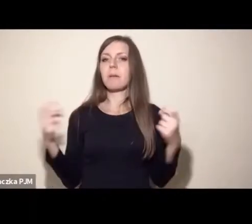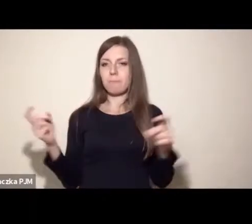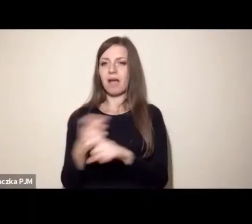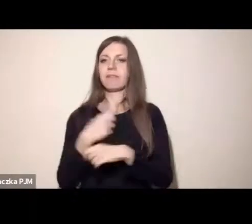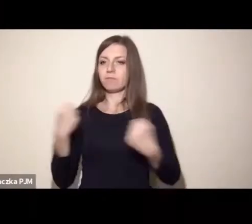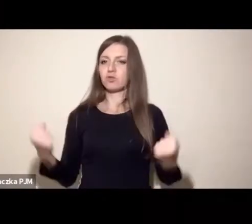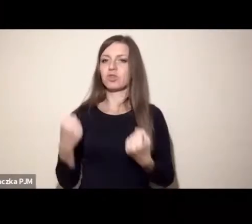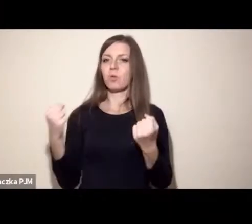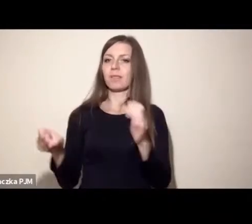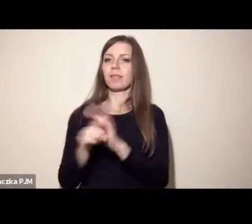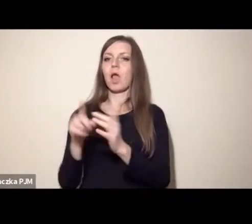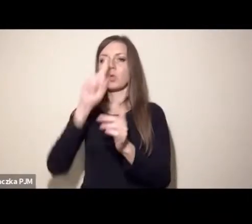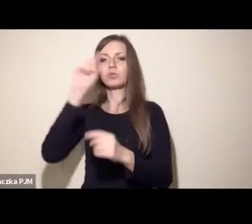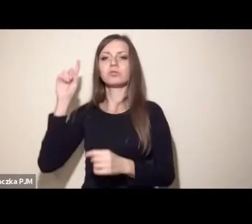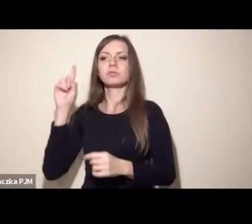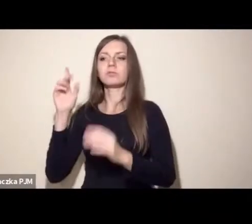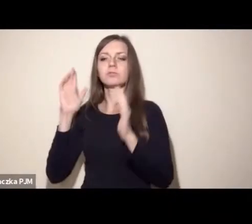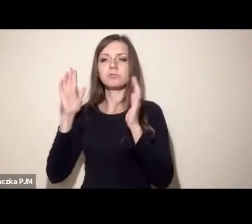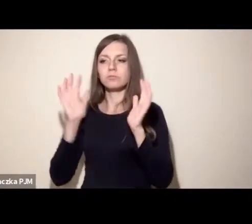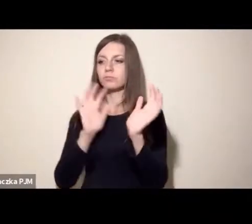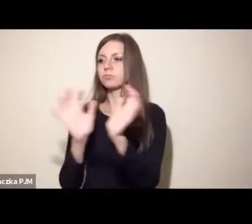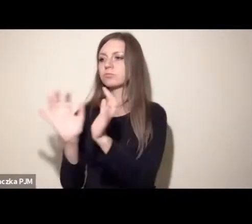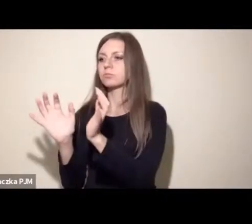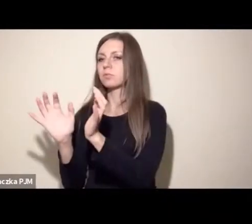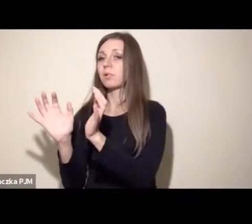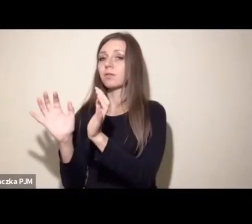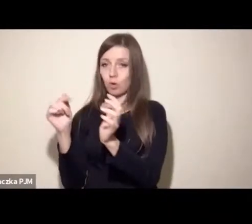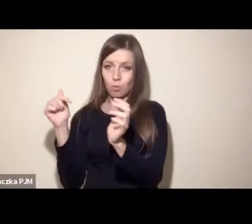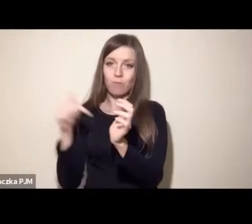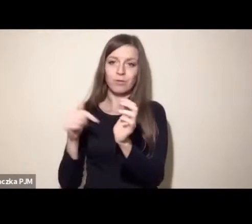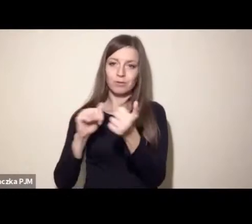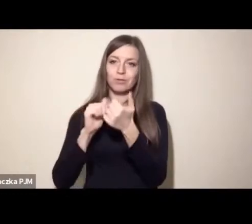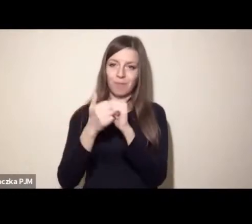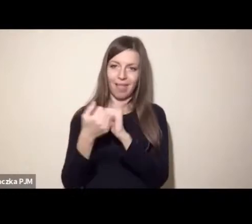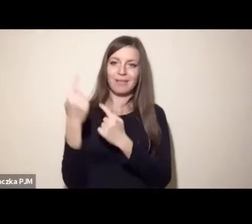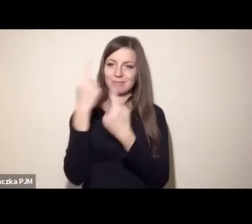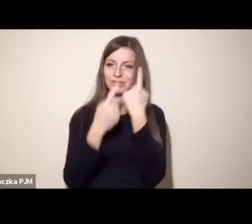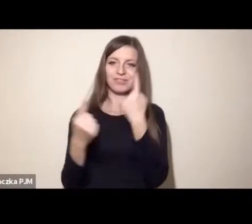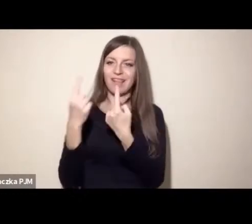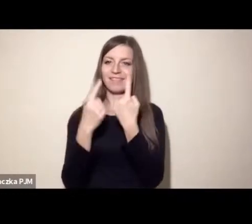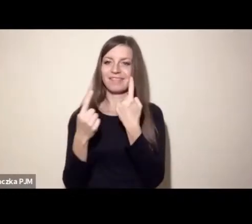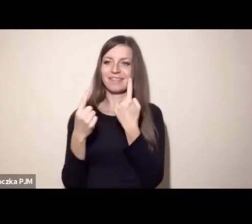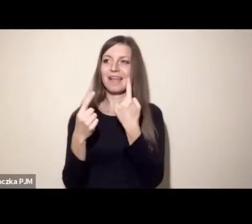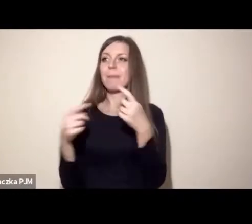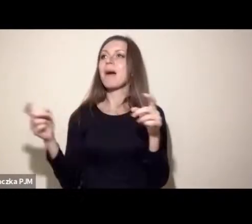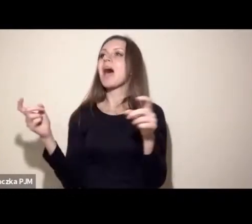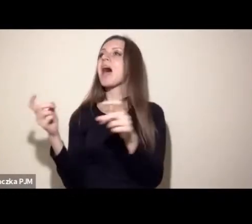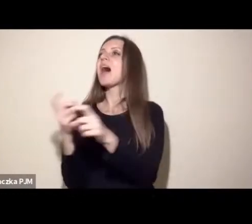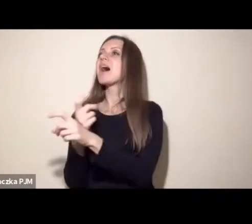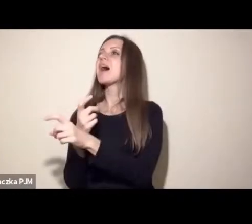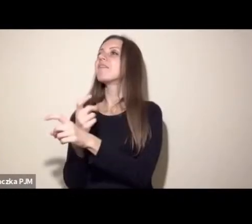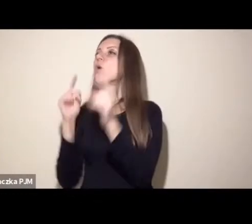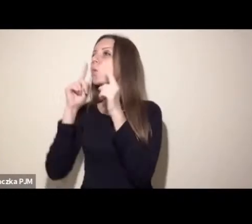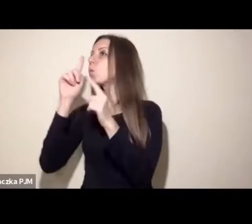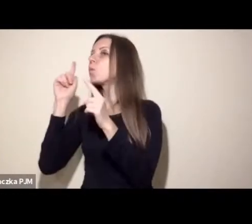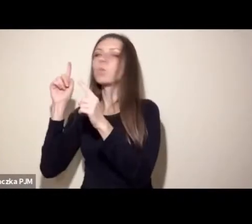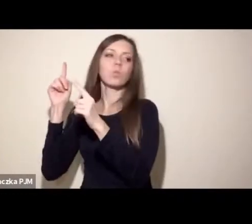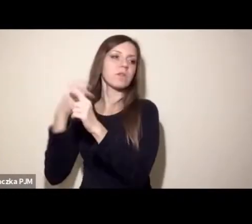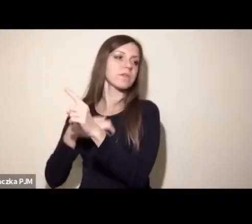by na pewno kompletnie przeformułować nasze myślenie o społeczeństwie i państwowości. Natomiast